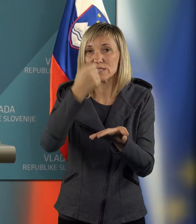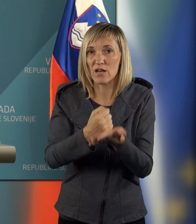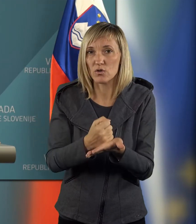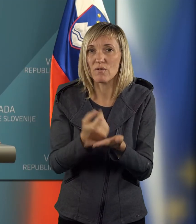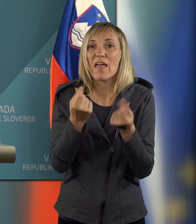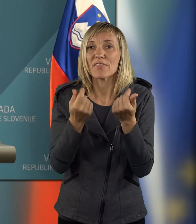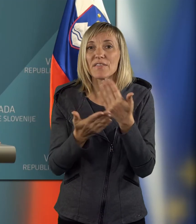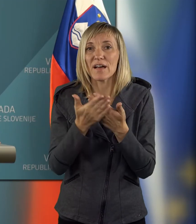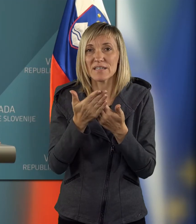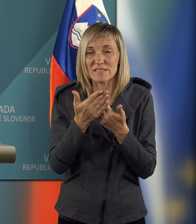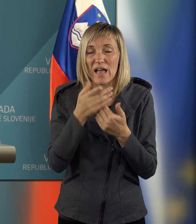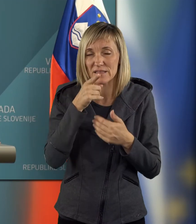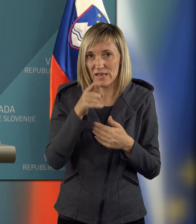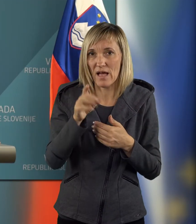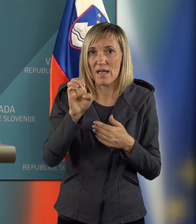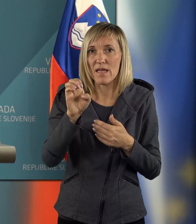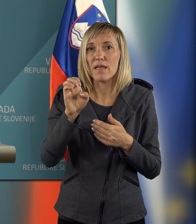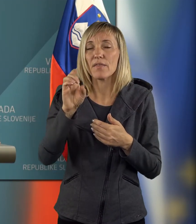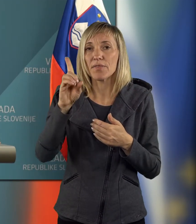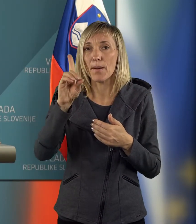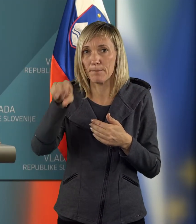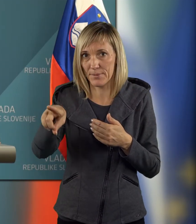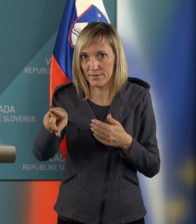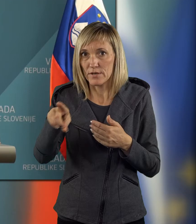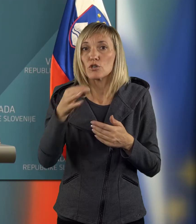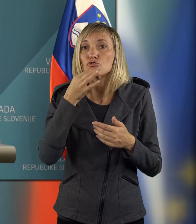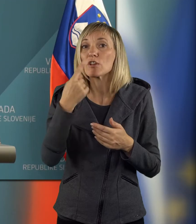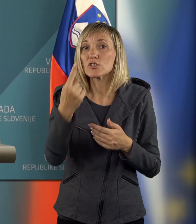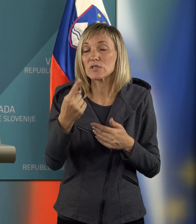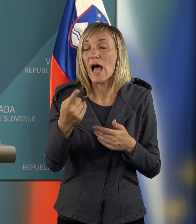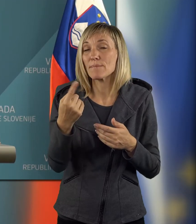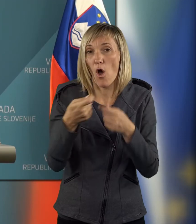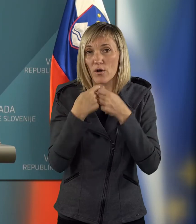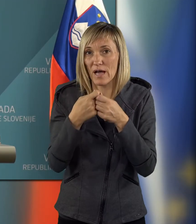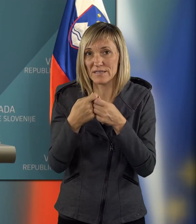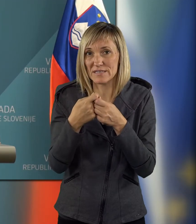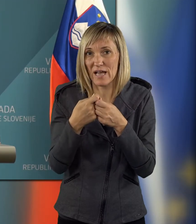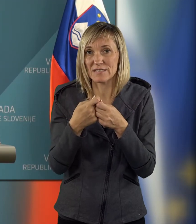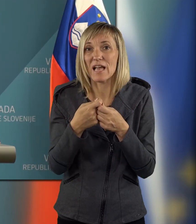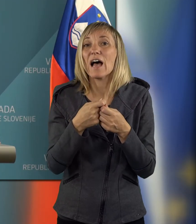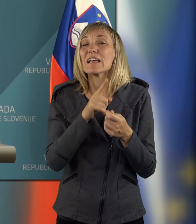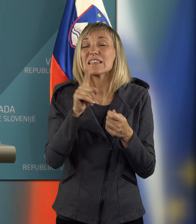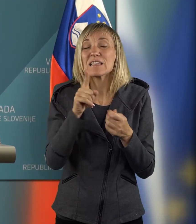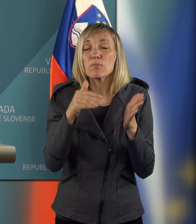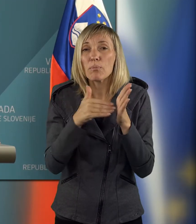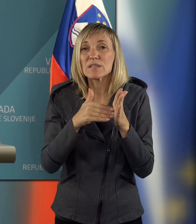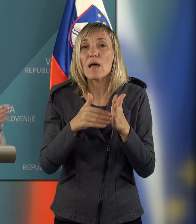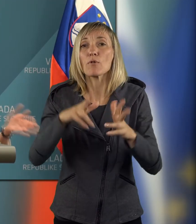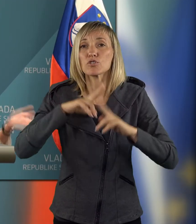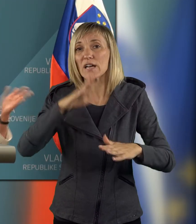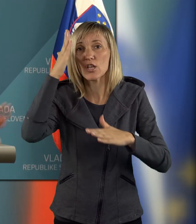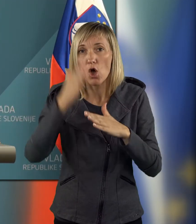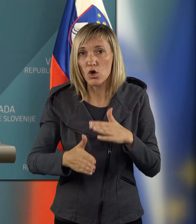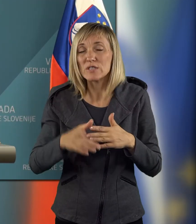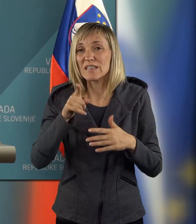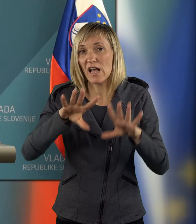zagotovljen denar za EDP, če se niso sami zorganizirali prej in so čakali do konca, do sprejetja